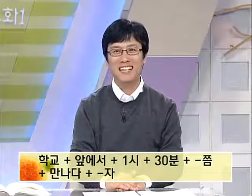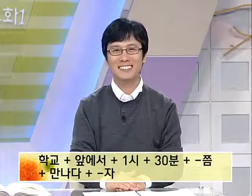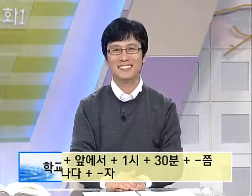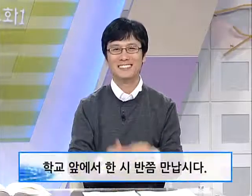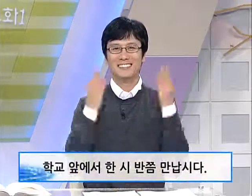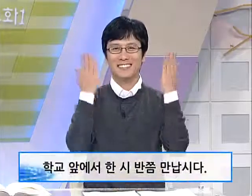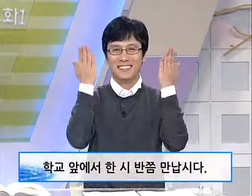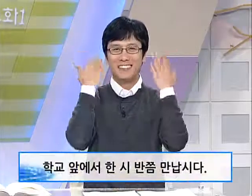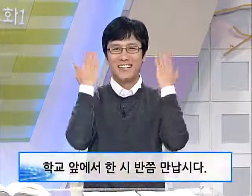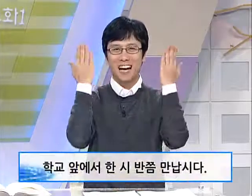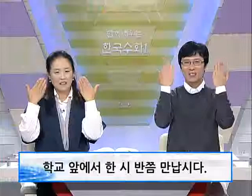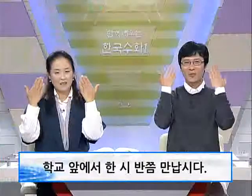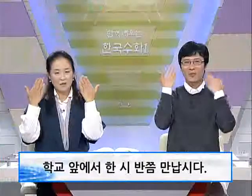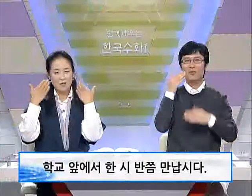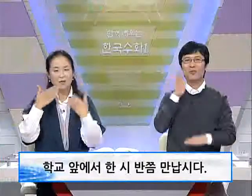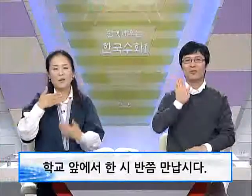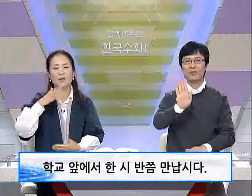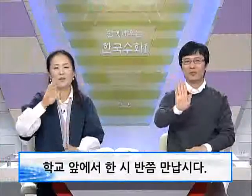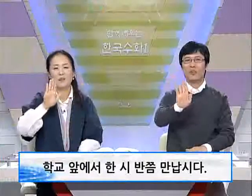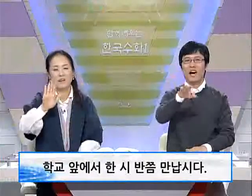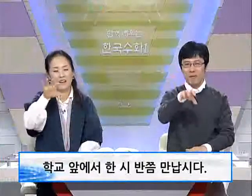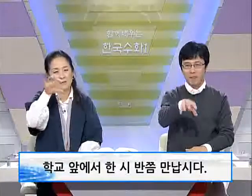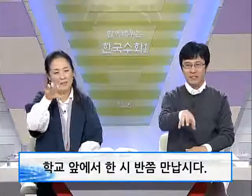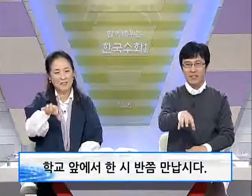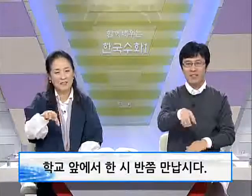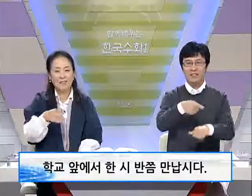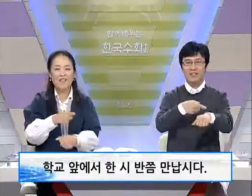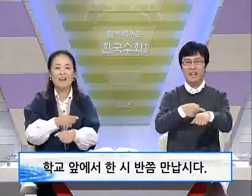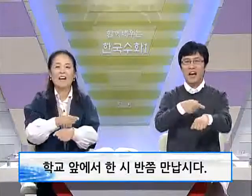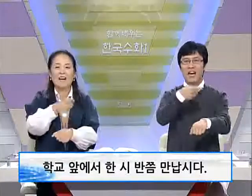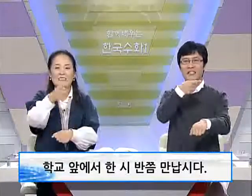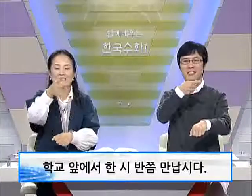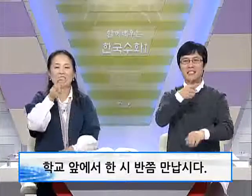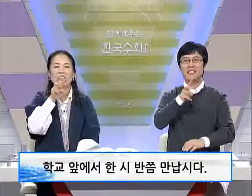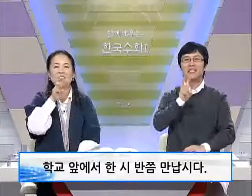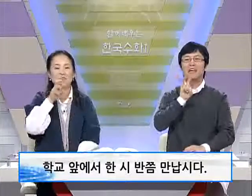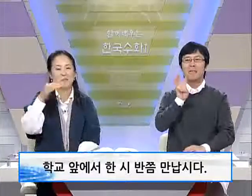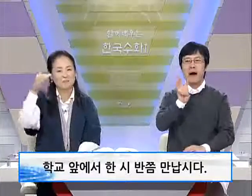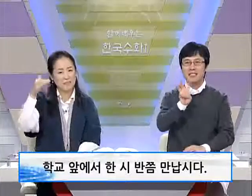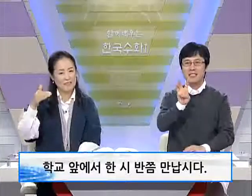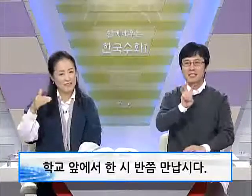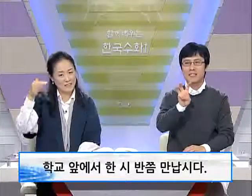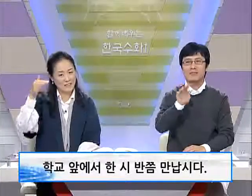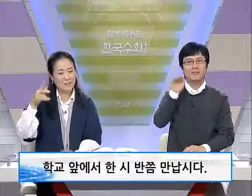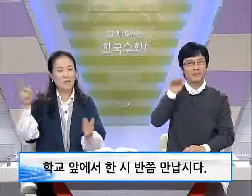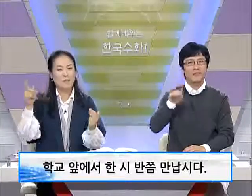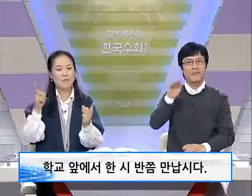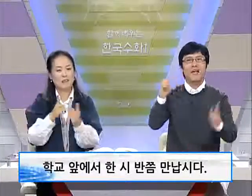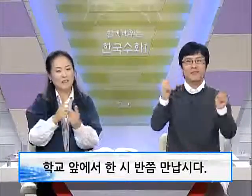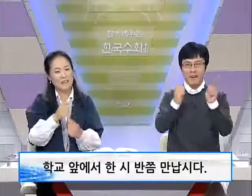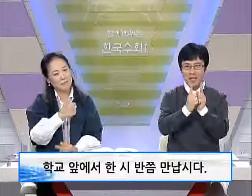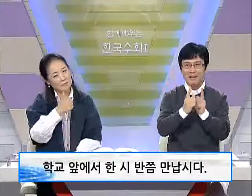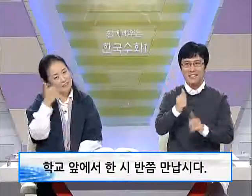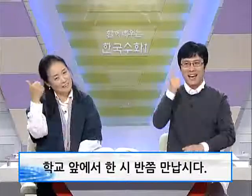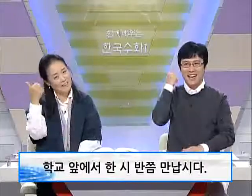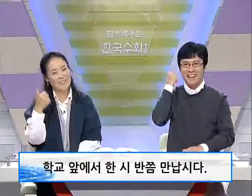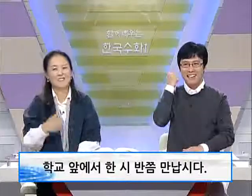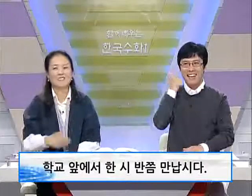학교 앞에서 1시 30분쯤 만납시다 자,